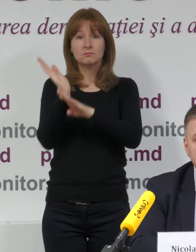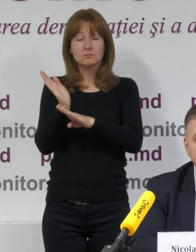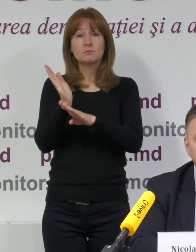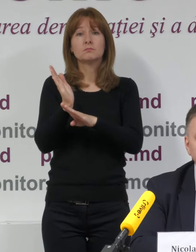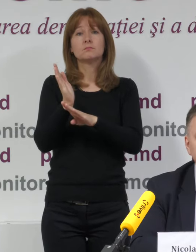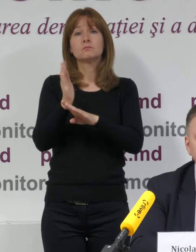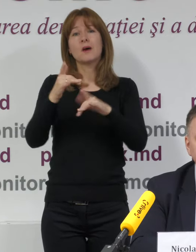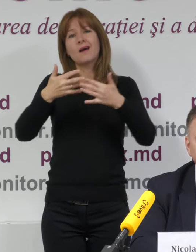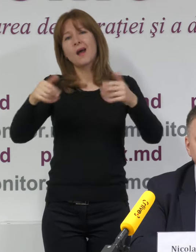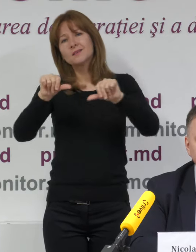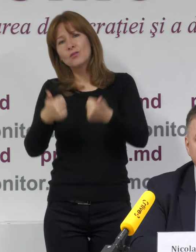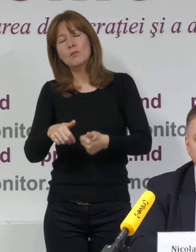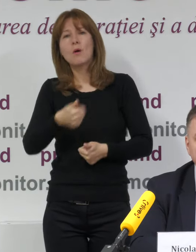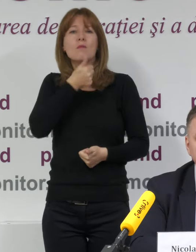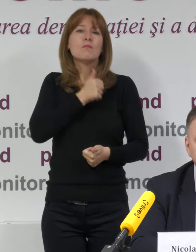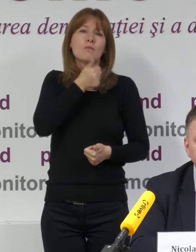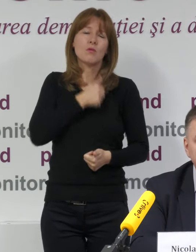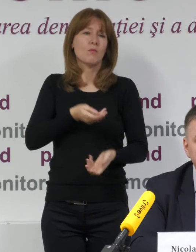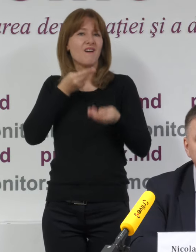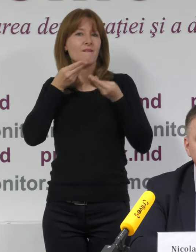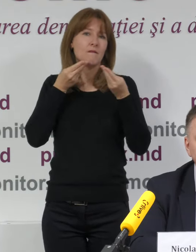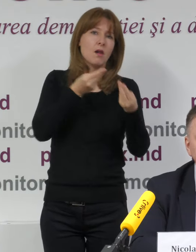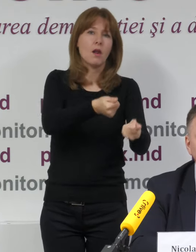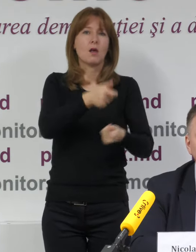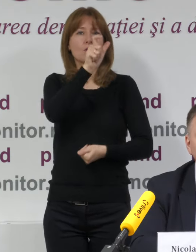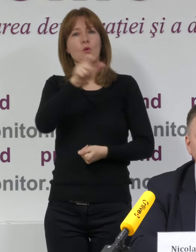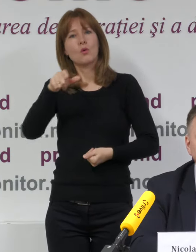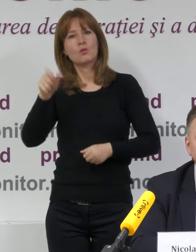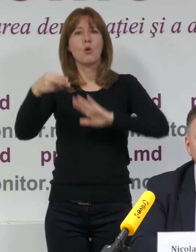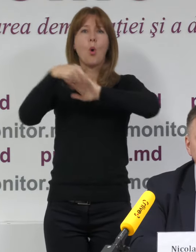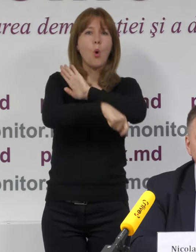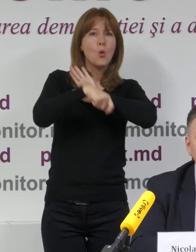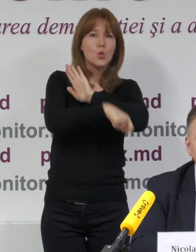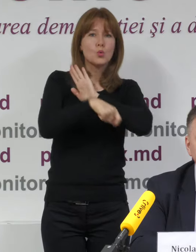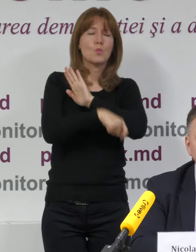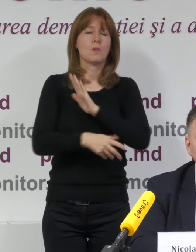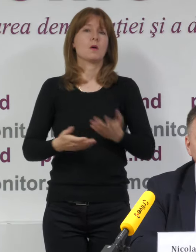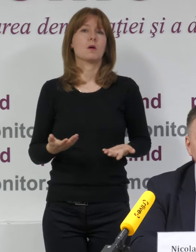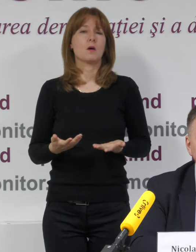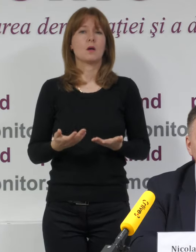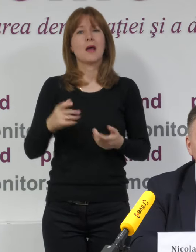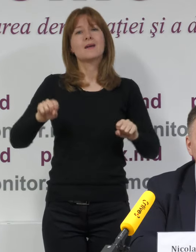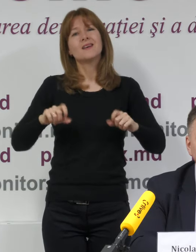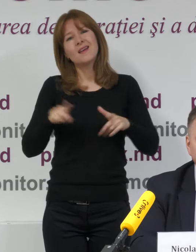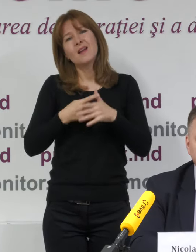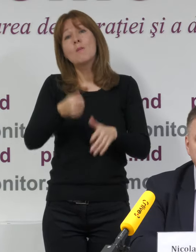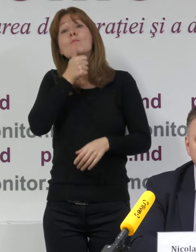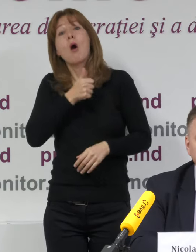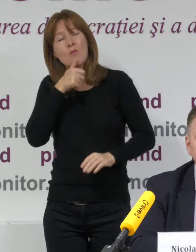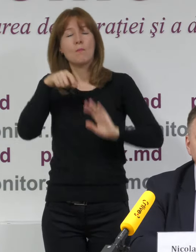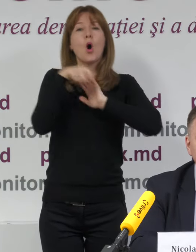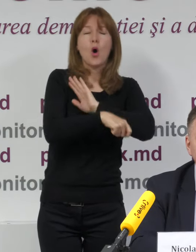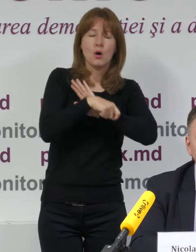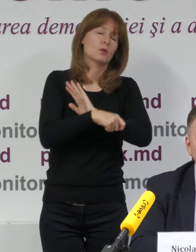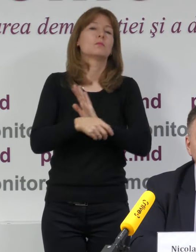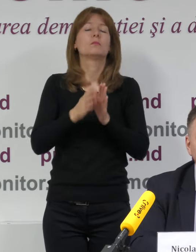diverse forme de încercare a influențării alegătorilor, inclusiv coruperea sau tentativii de corupere alegătorilor, încă